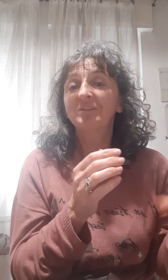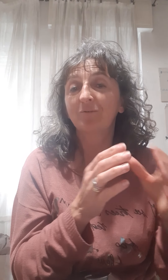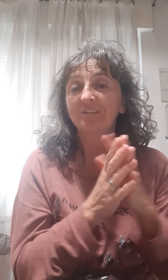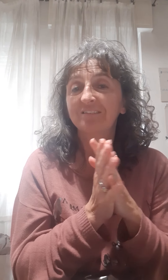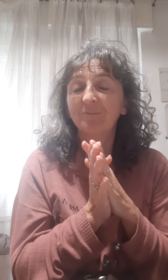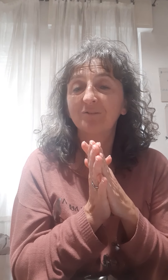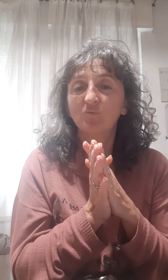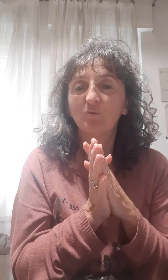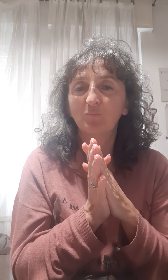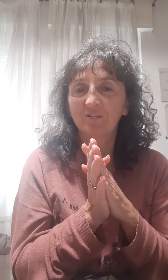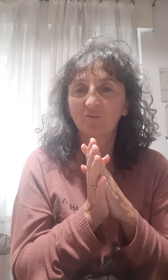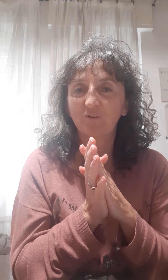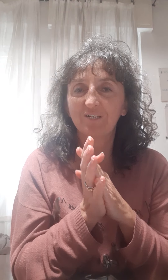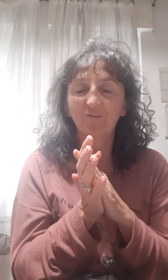mettiamo direttamente sullo spazzolino.